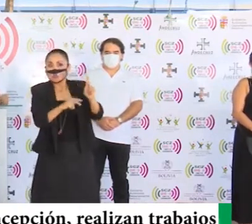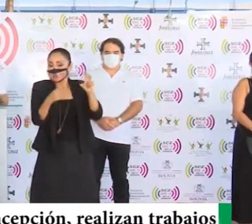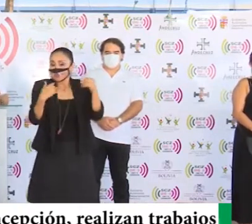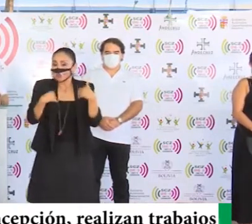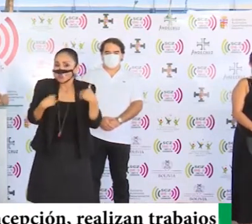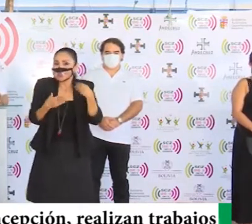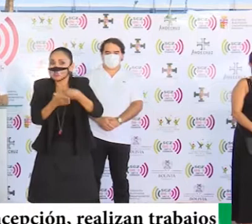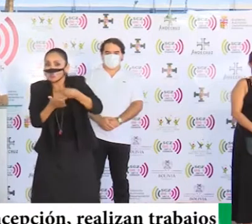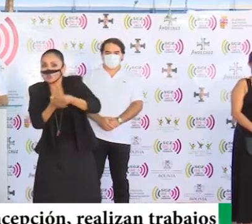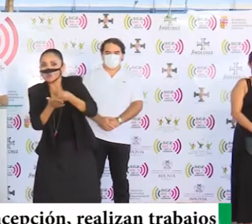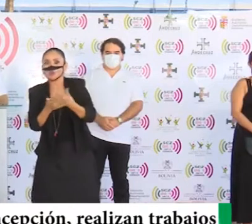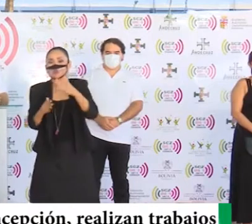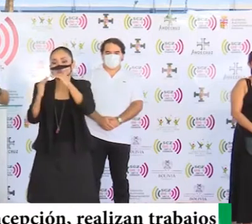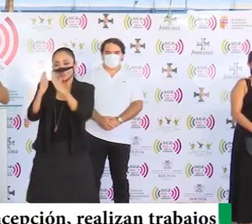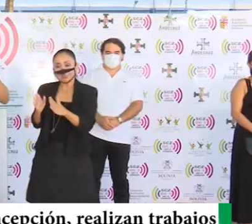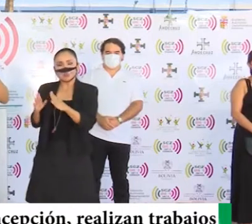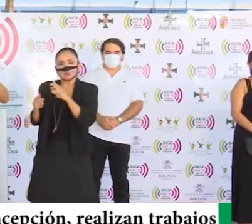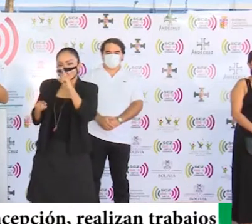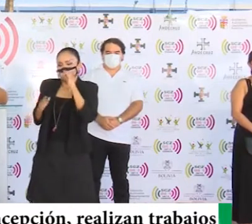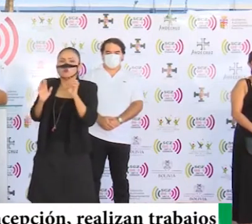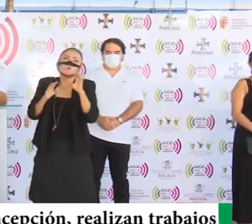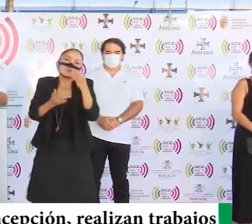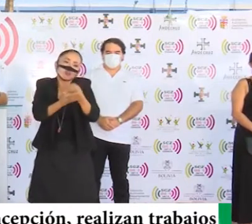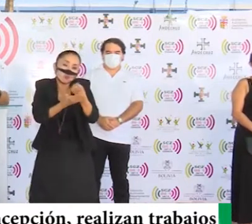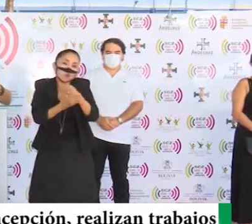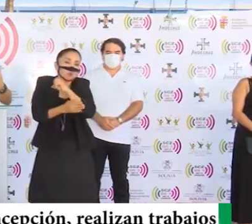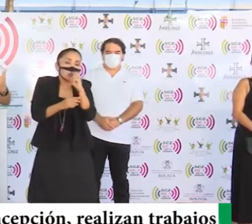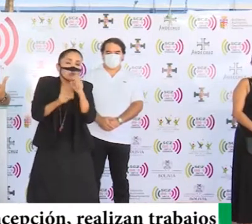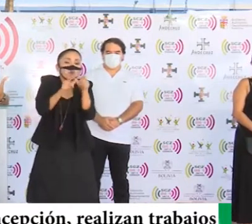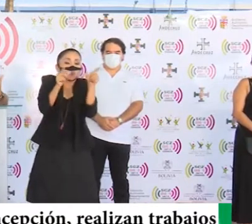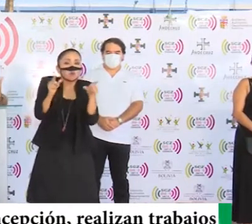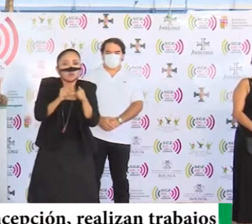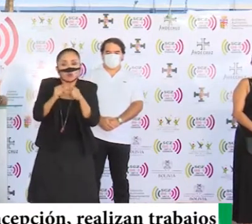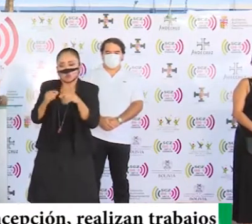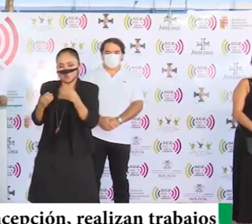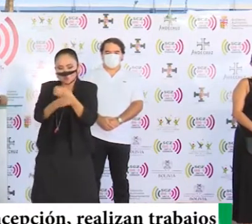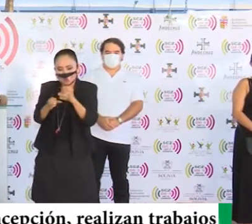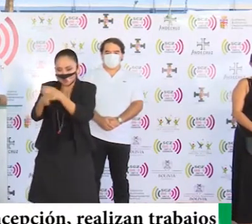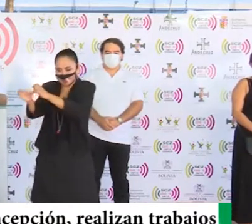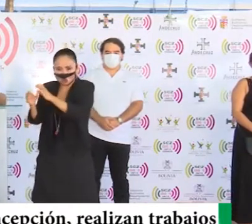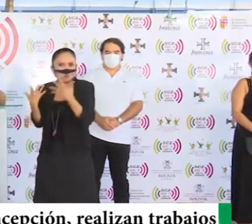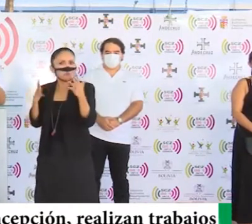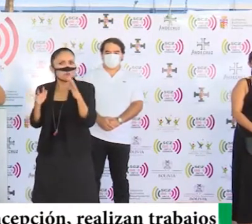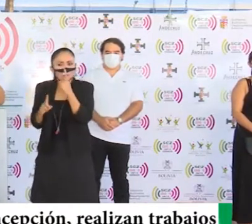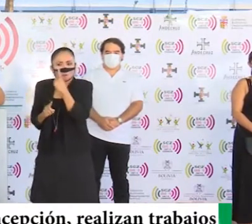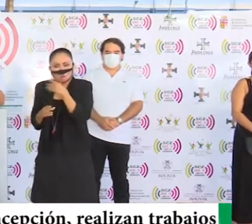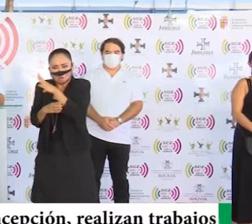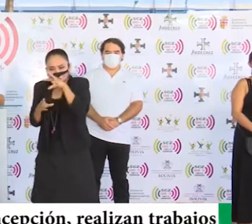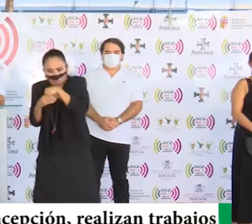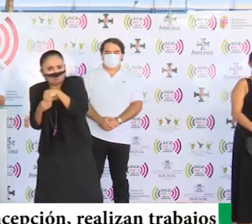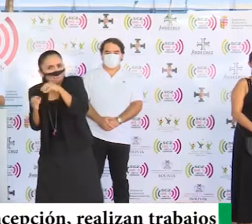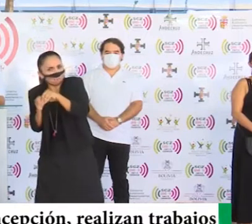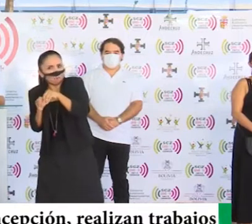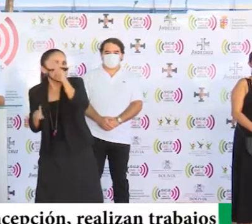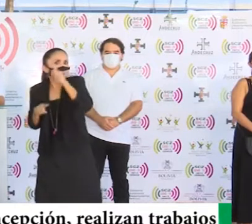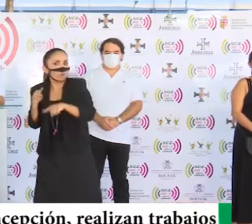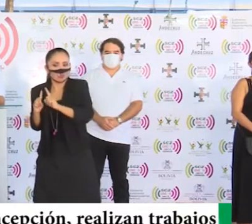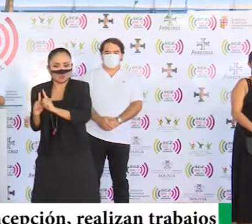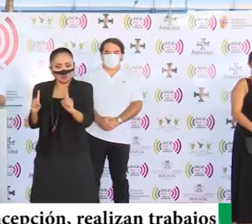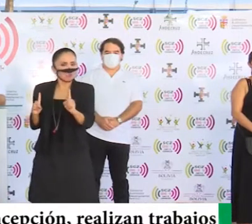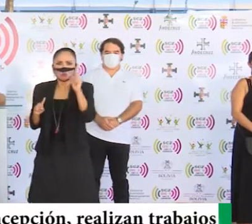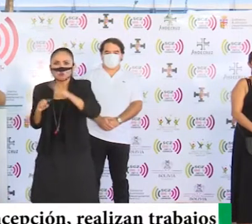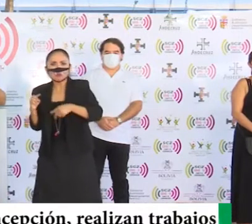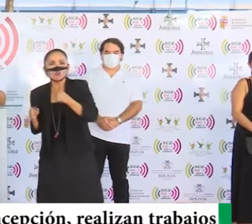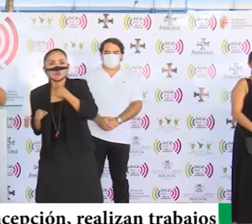posibilidades en casa, no solamente porque no hay suficiente lugar de aislamiento, sino porque necesitamos cuidar a nuestros seres queridos.